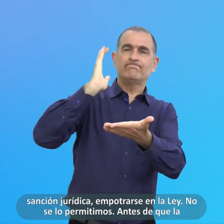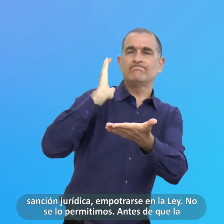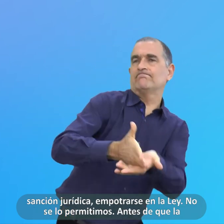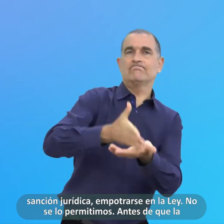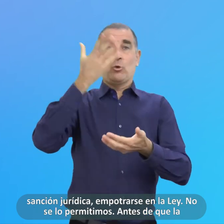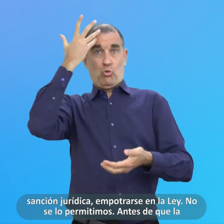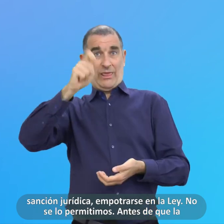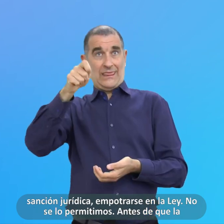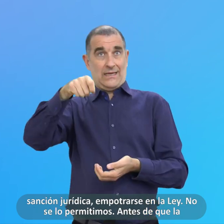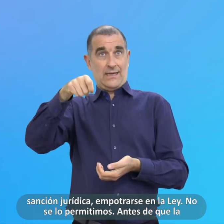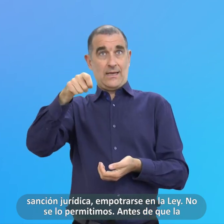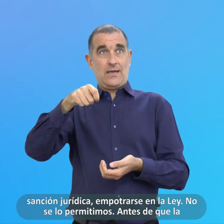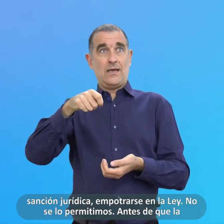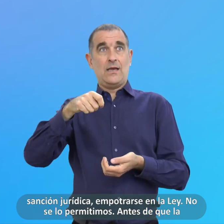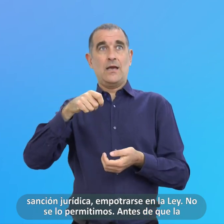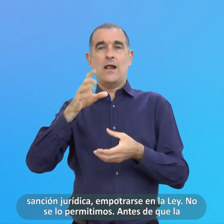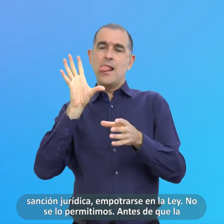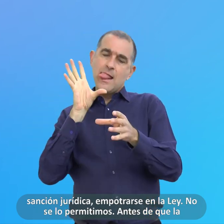Empotrarse En La Ley